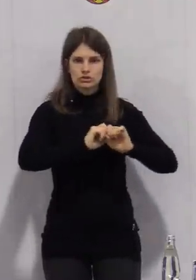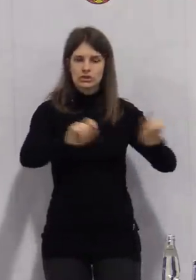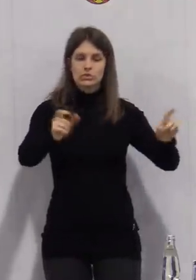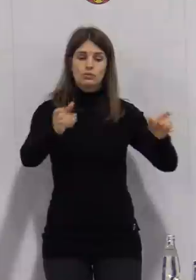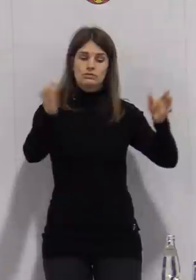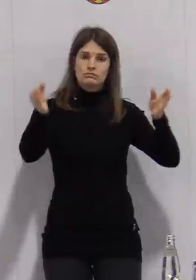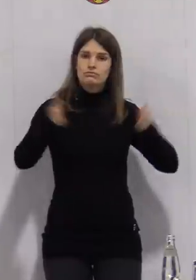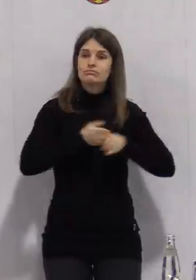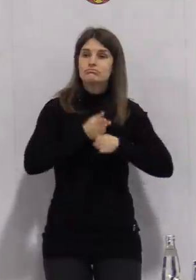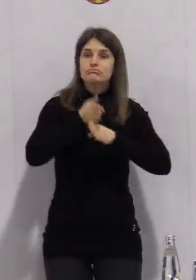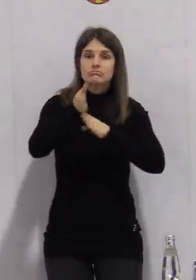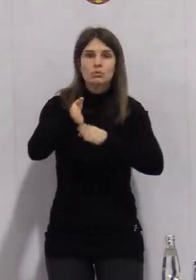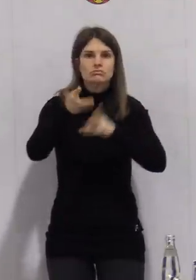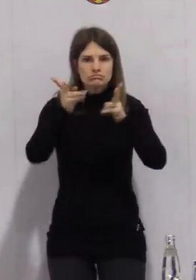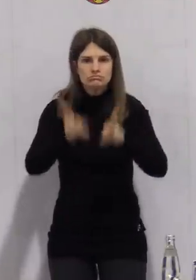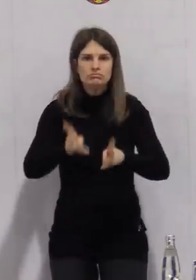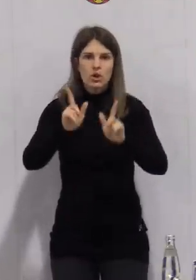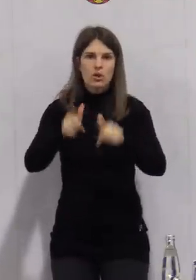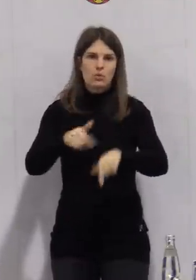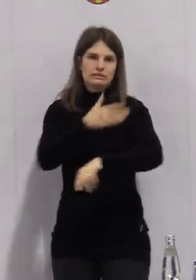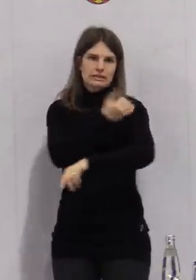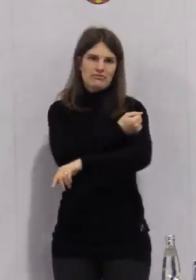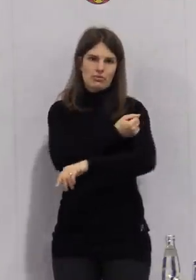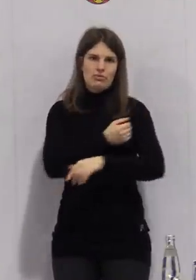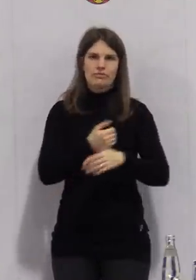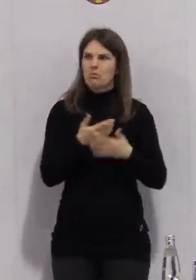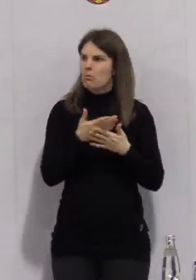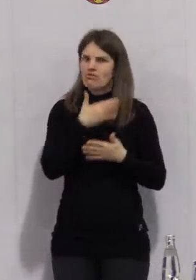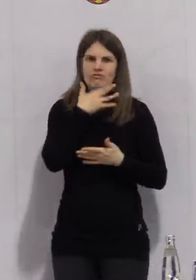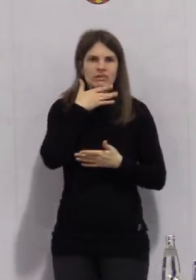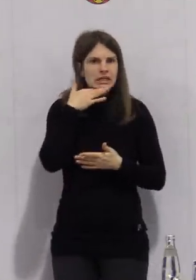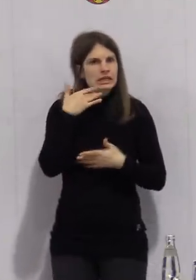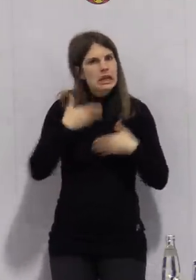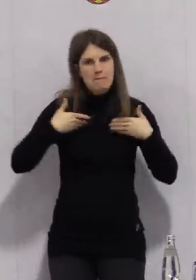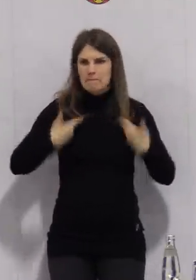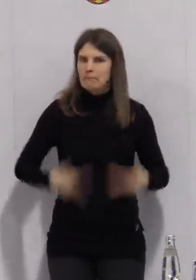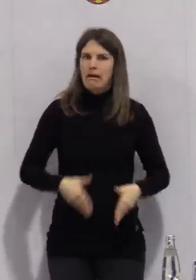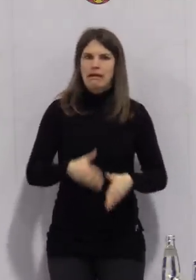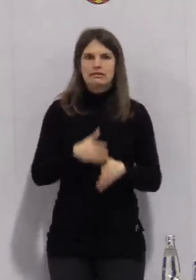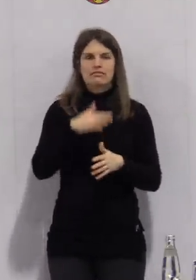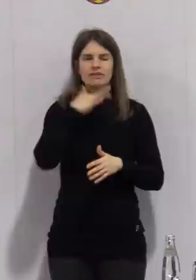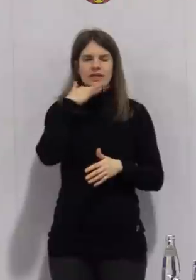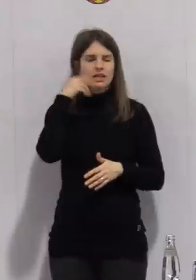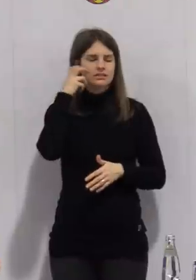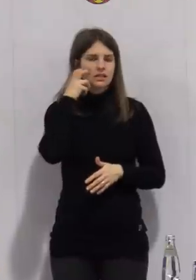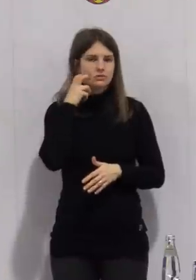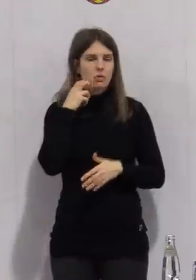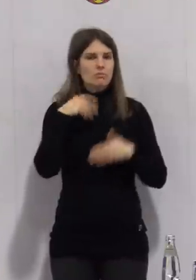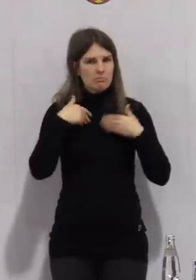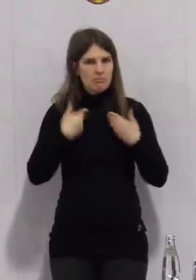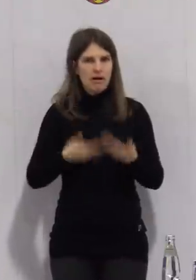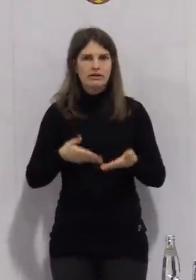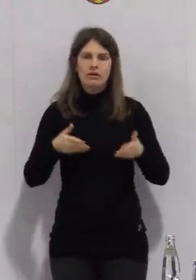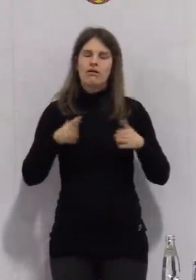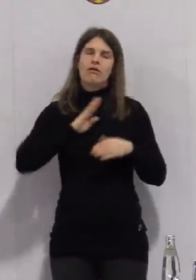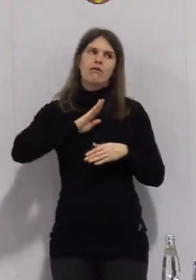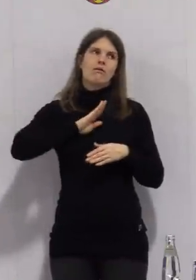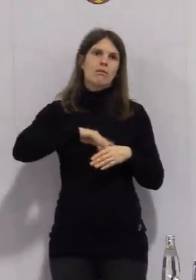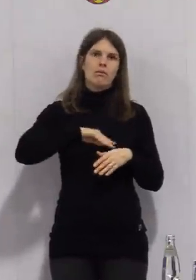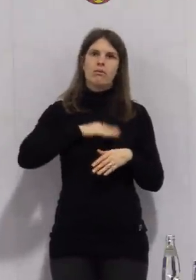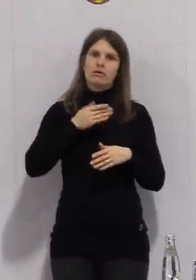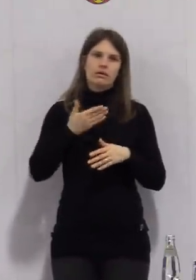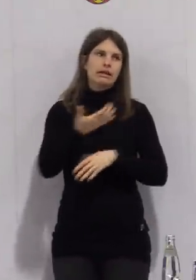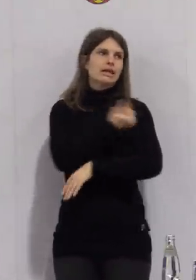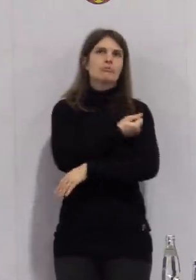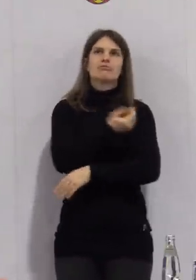vor Ort einzuladen zur Impfung wird sehr gut aufgenommen. Viele Seniorinnen und Senioren sind darüber sehr erleichtert